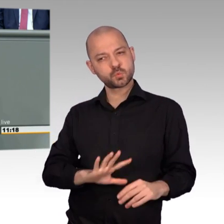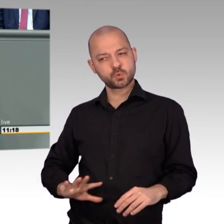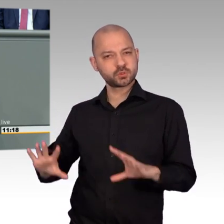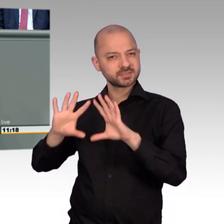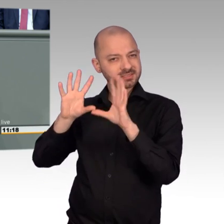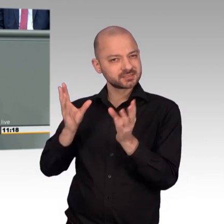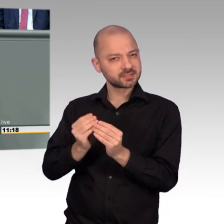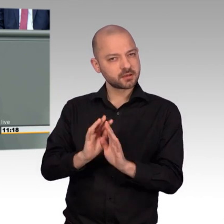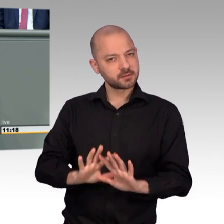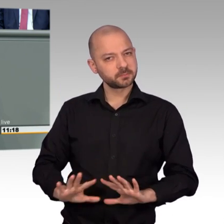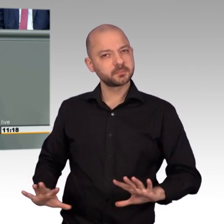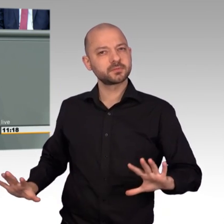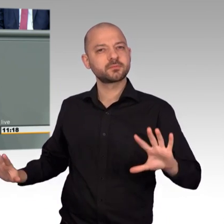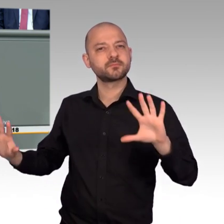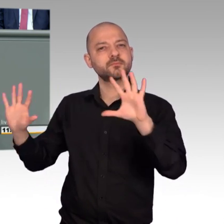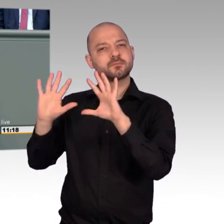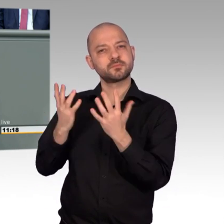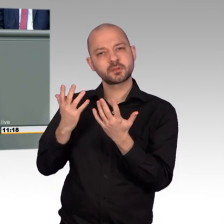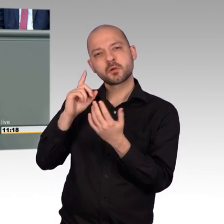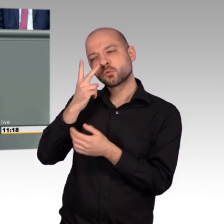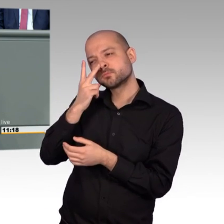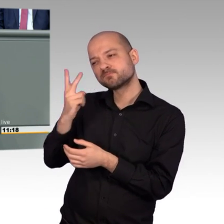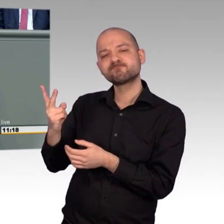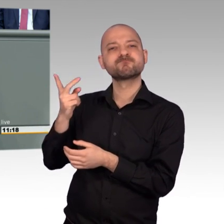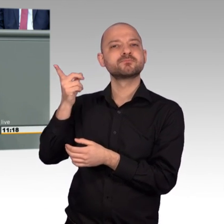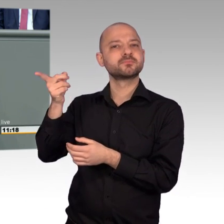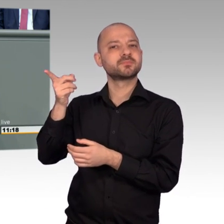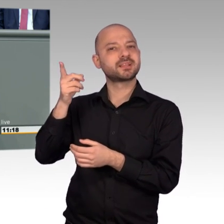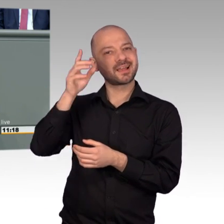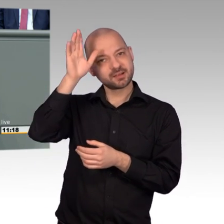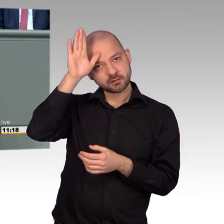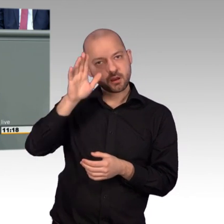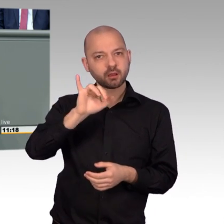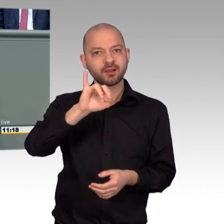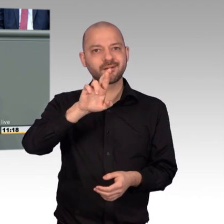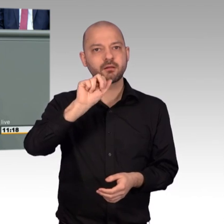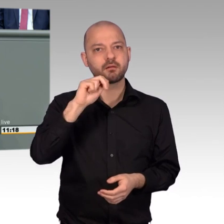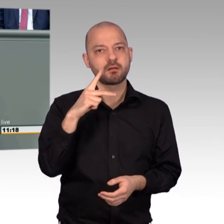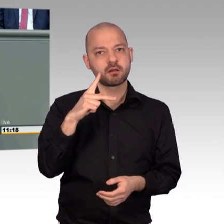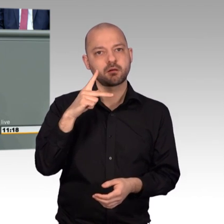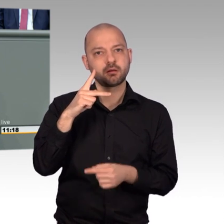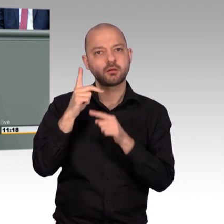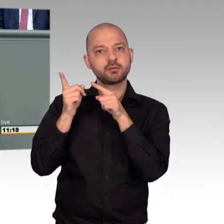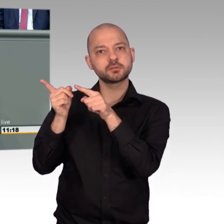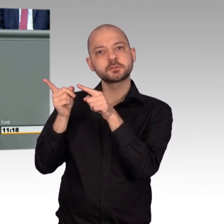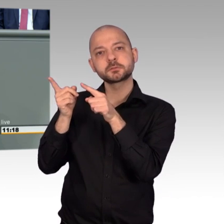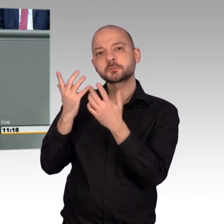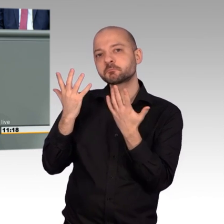dieser gesamten Region, auch mit unserem gewandelten Einsatz im Irak, den die Verteidigungsministerin schon skizziert hat, aber den wir auch noch miteinander parlamentarisch